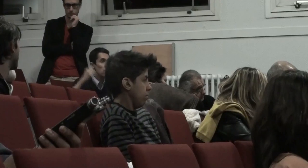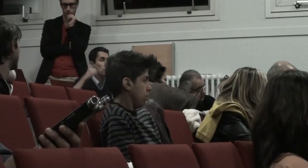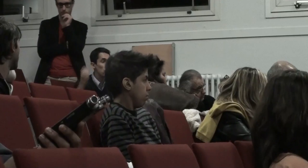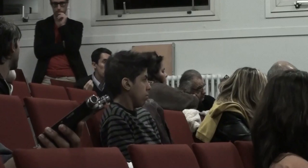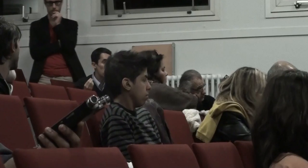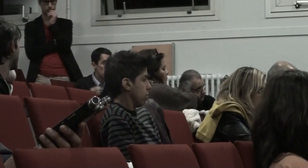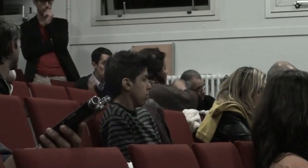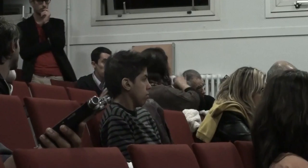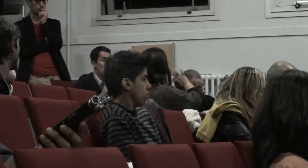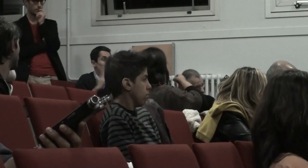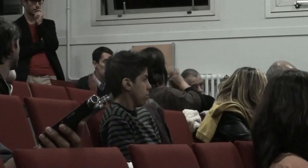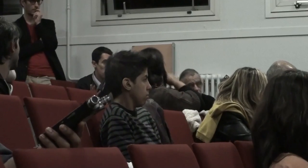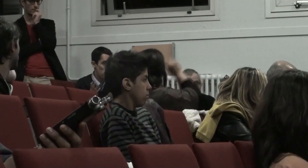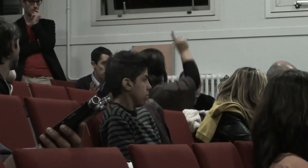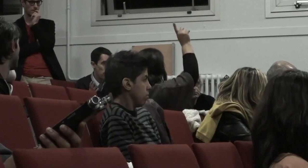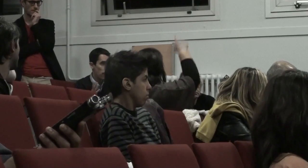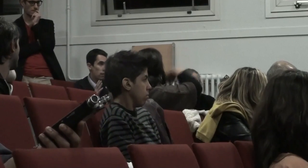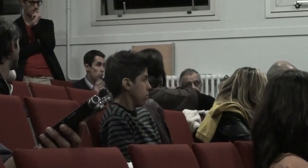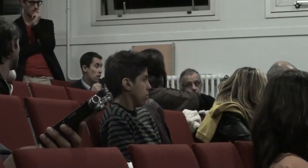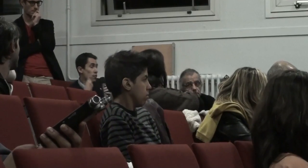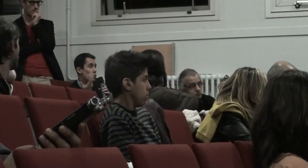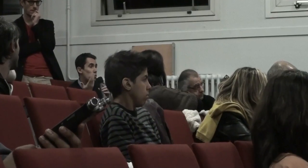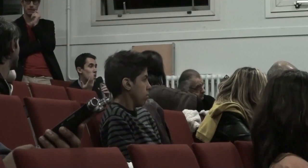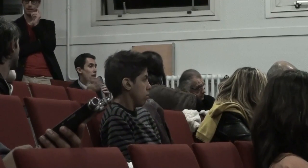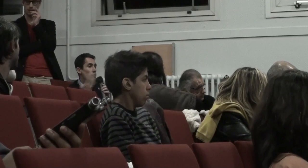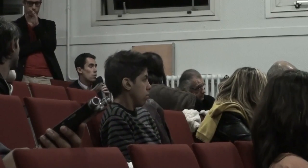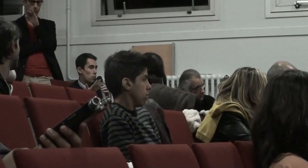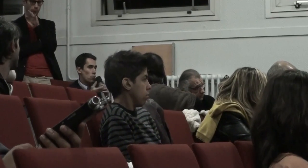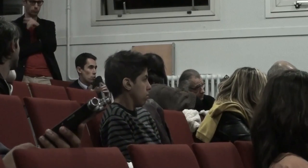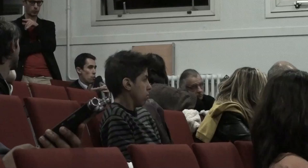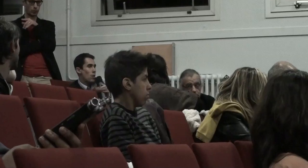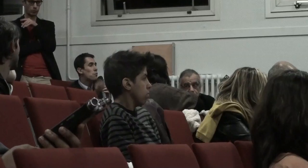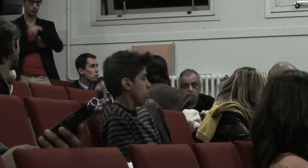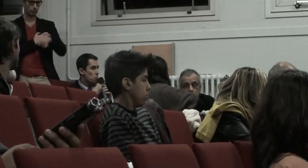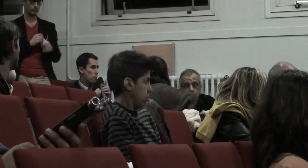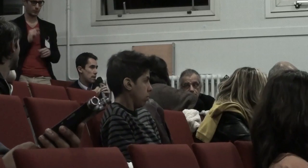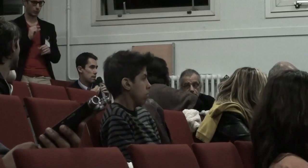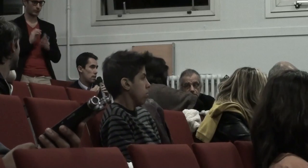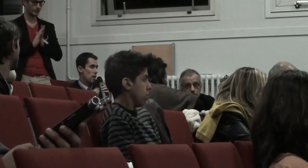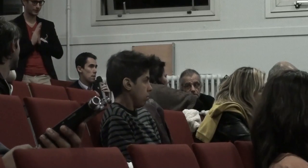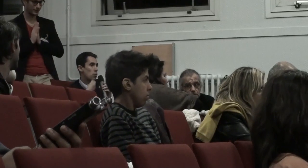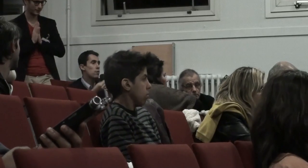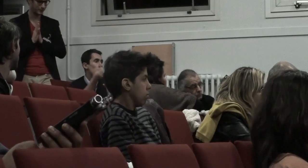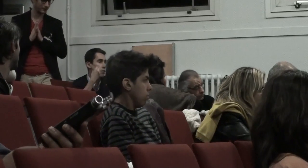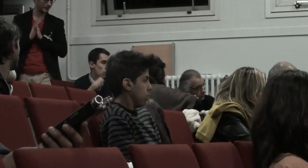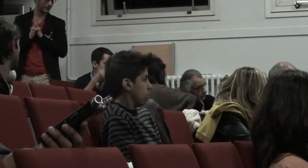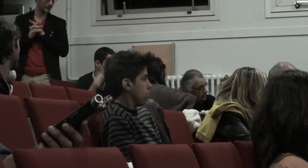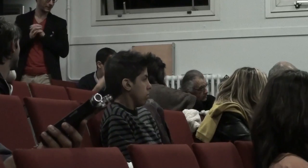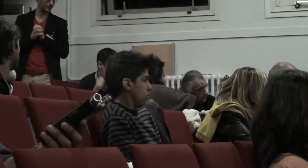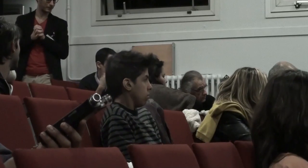agit trop tard de toute manière ça ne marchera pas donc de toute manière l'enfant ne peut pas décider parce que si on attend que l'enfant ait